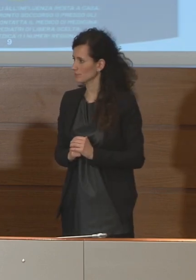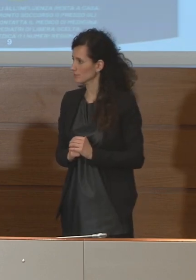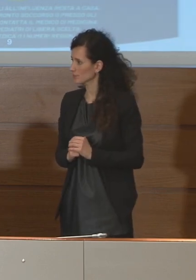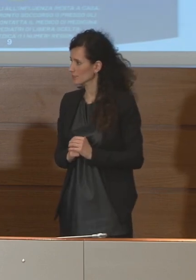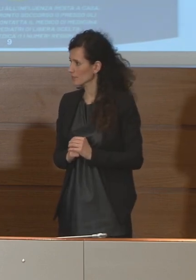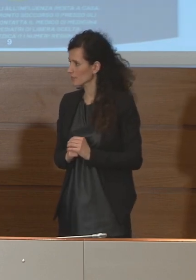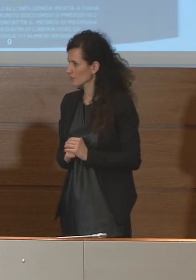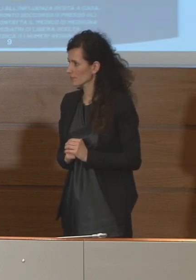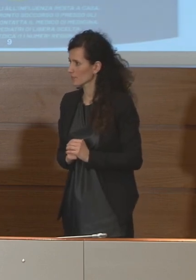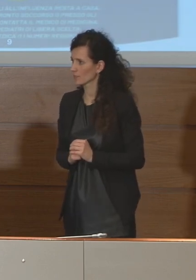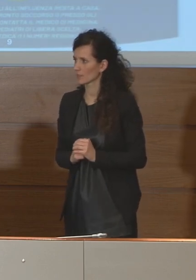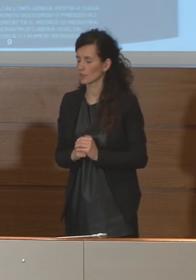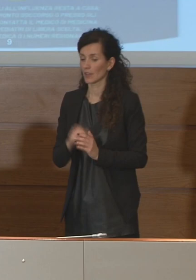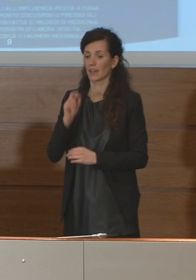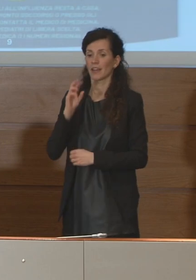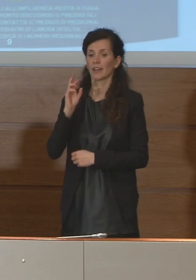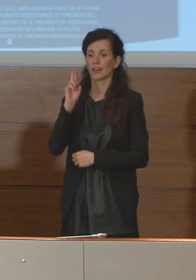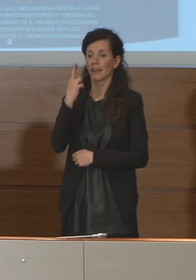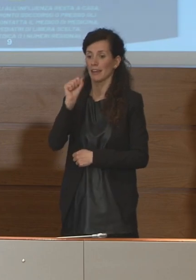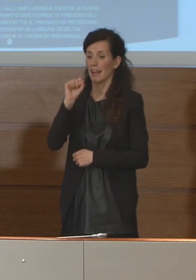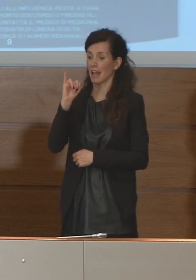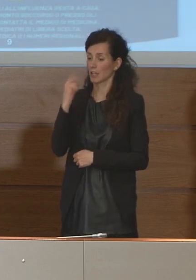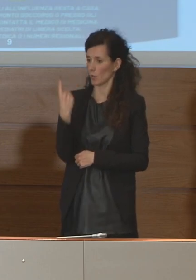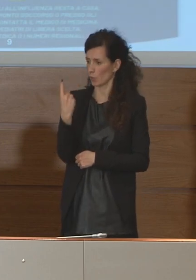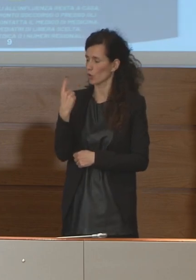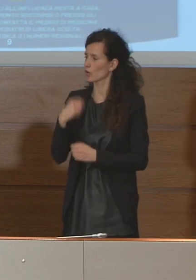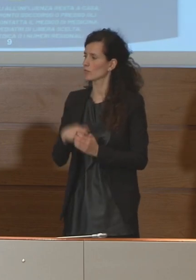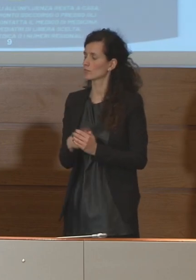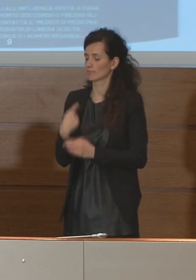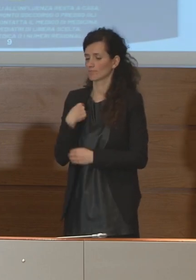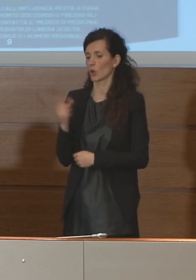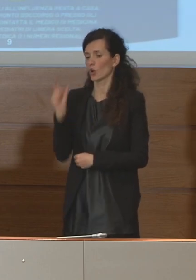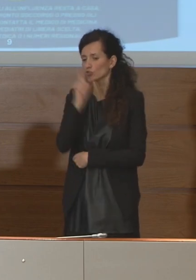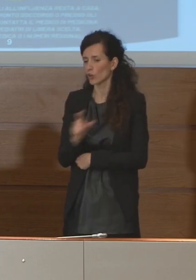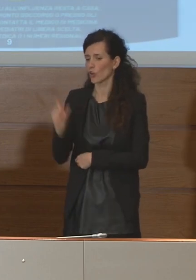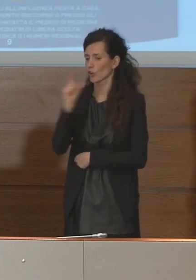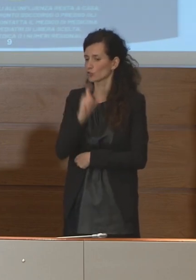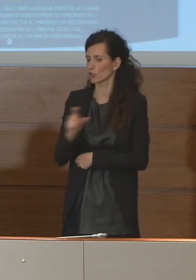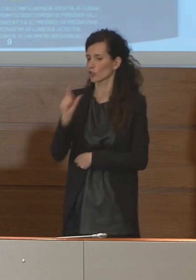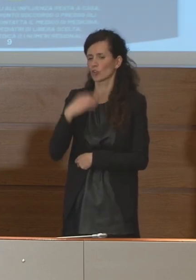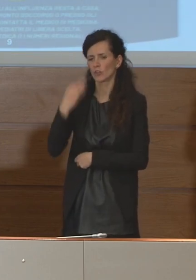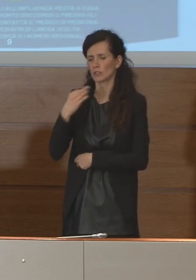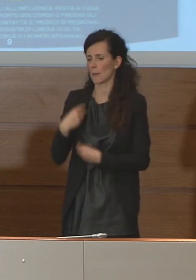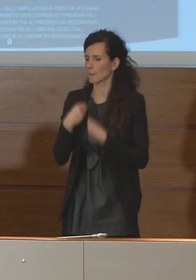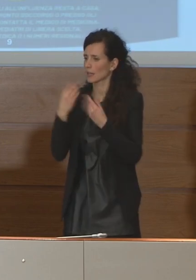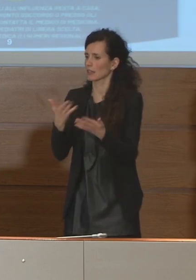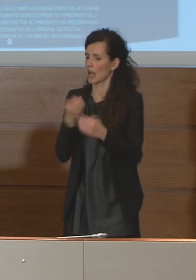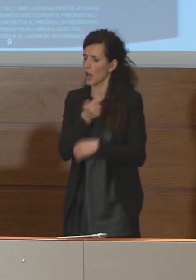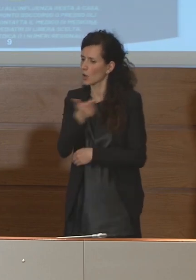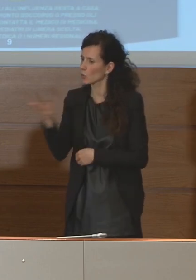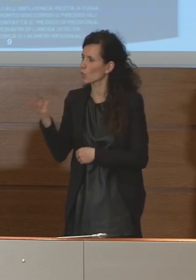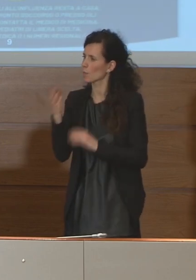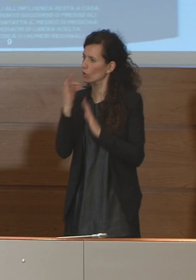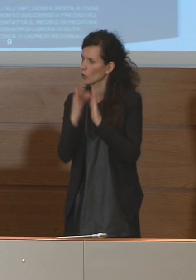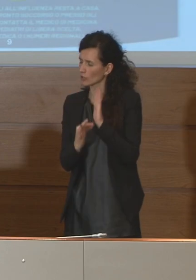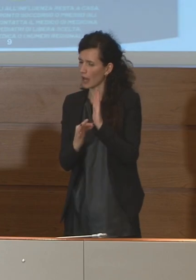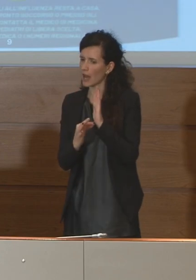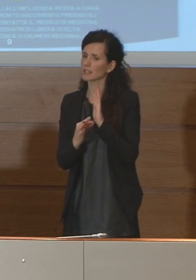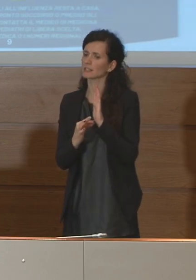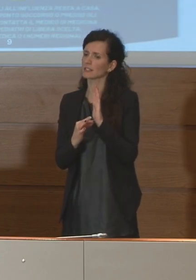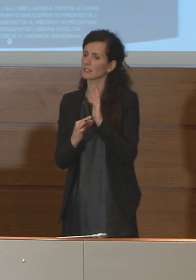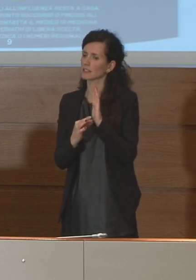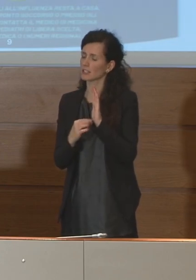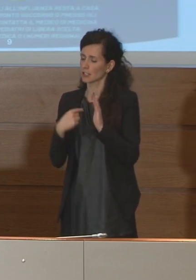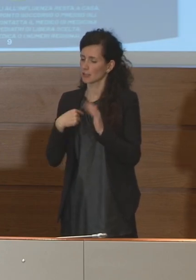Sono Ilenia Petracalvina di Raiuno. Noi ogni giorno diamo qui i numeri della positività al contagio. Facendo un lavoro